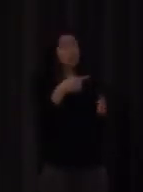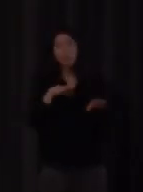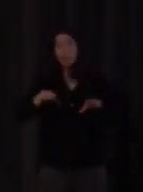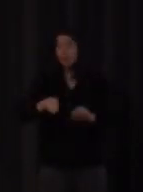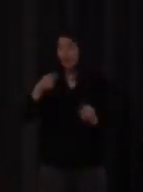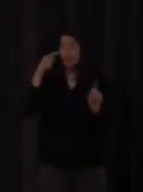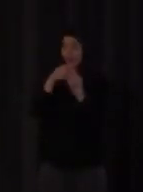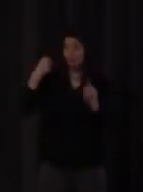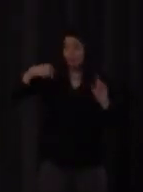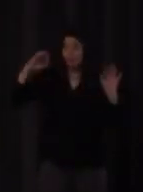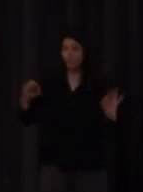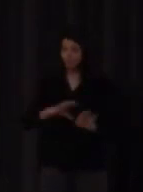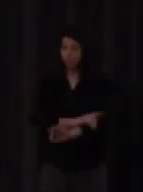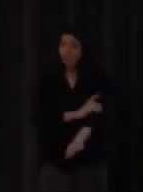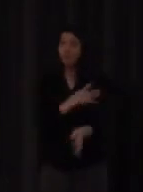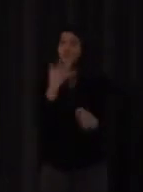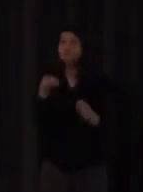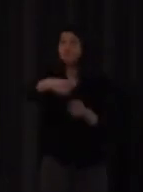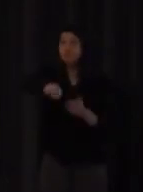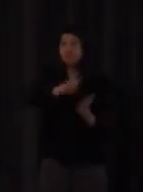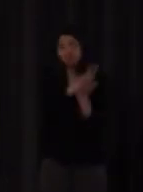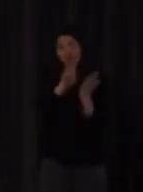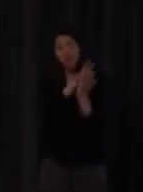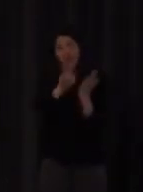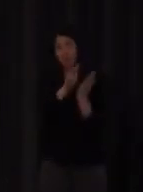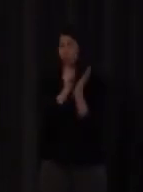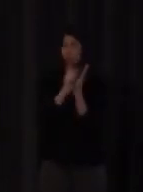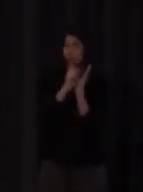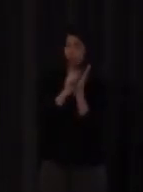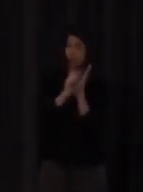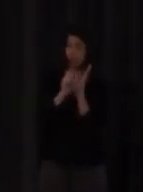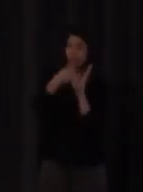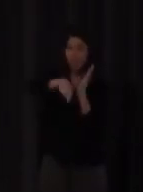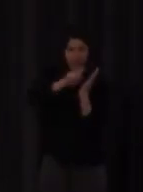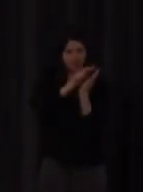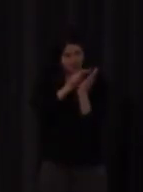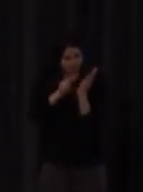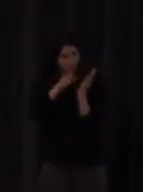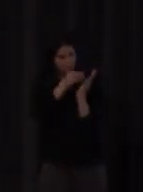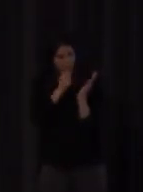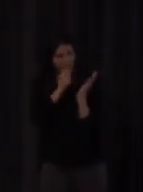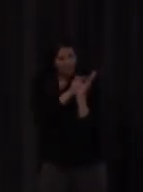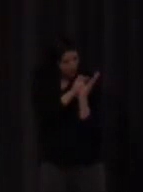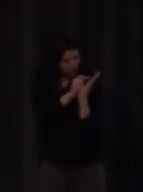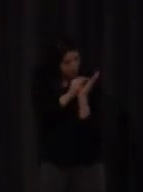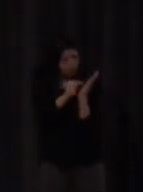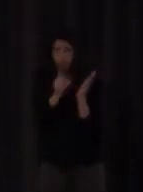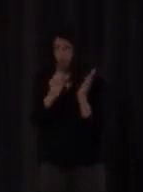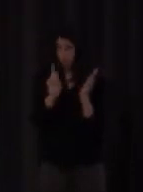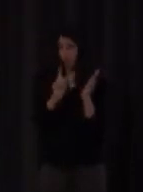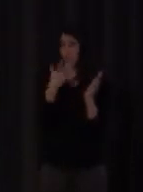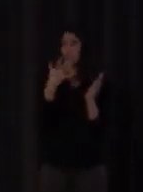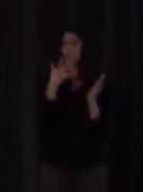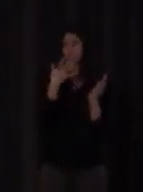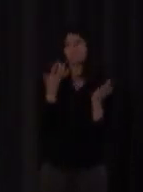nosotros leemos no procesamos la palabra de esto hay muchos estudios incluso una broma muy graciosa con palabras escritas con